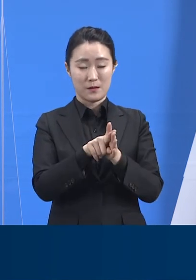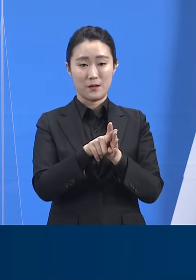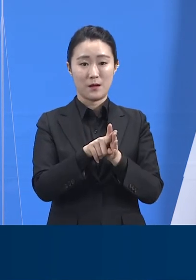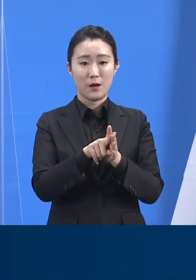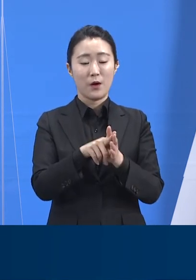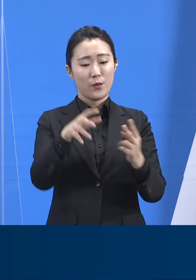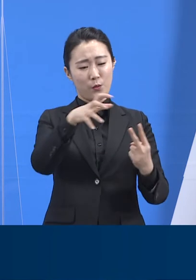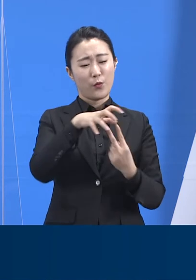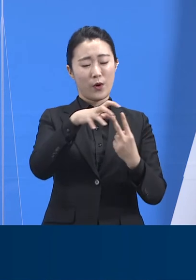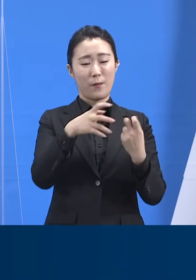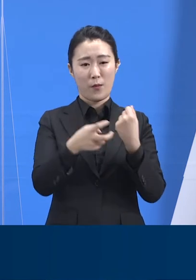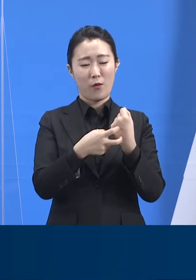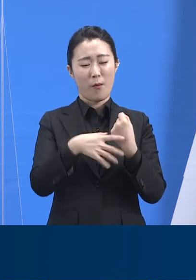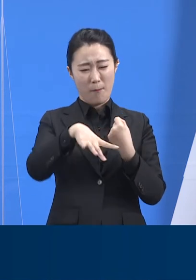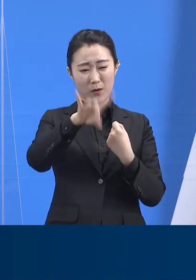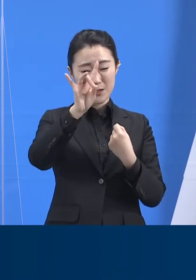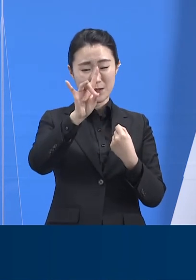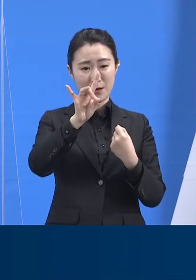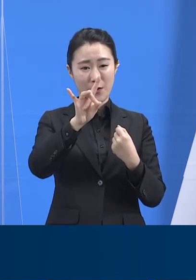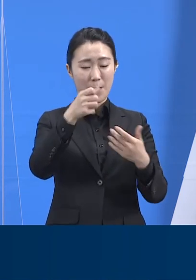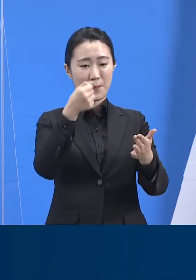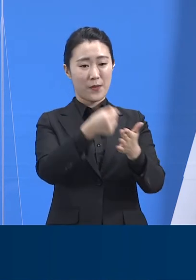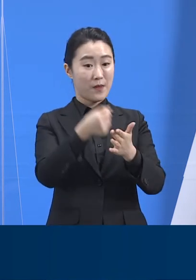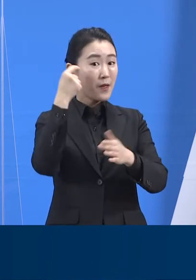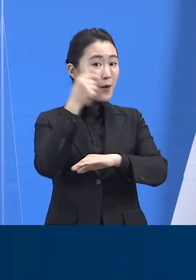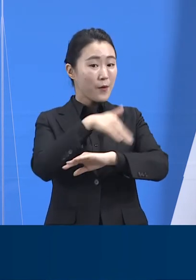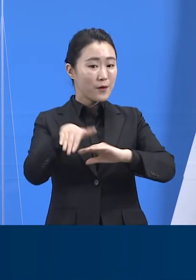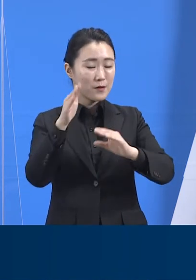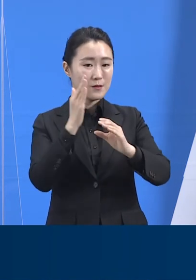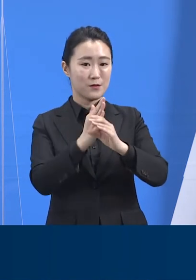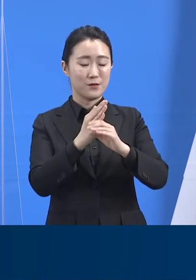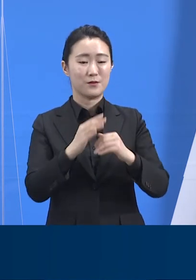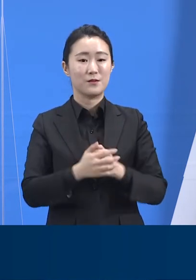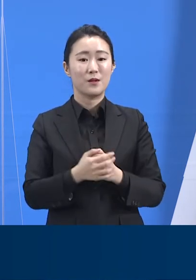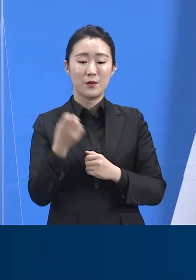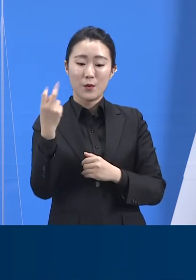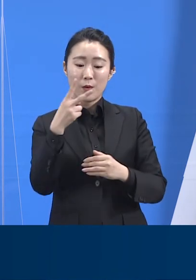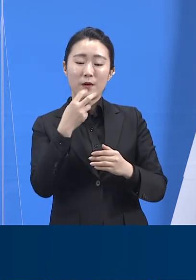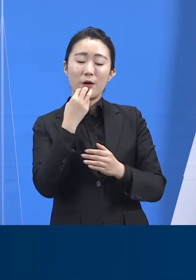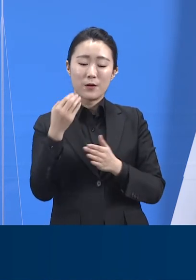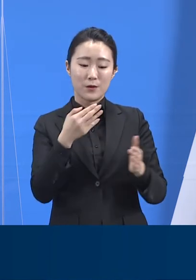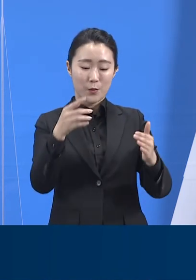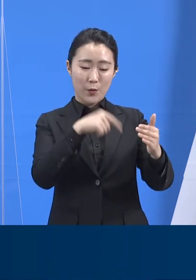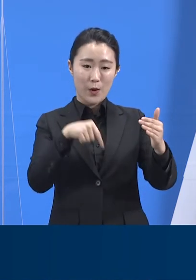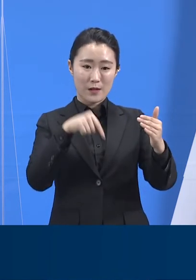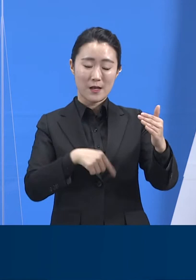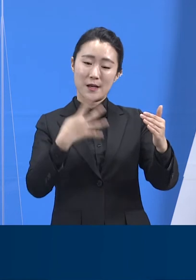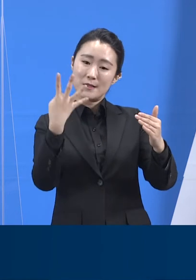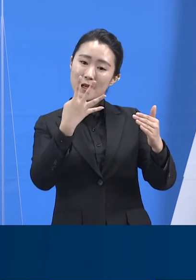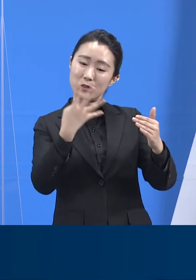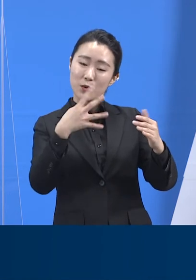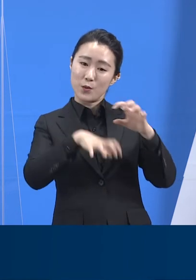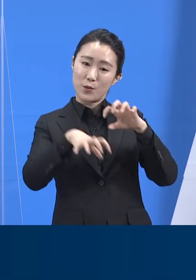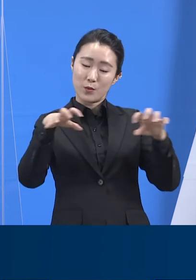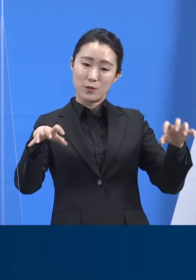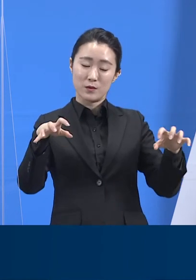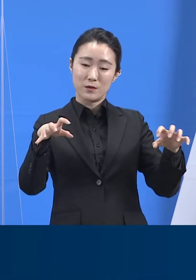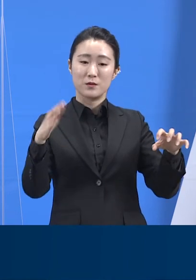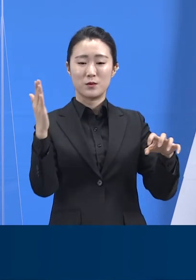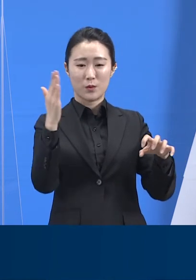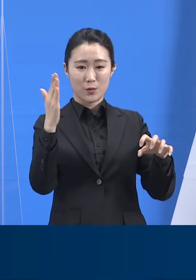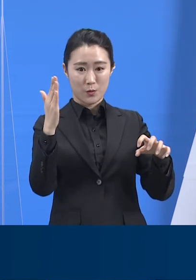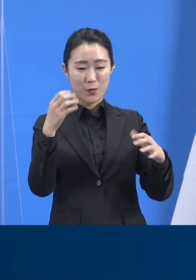도내 약 4천여개 병의원이 순차적으로 지정될 계획입니다. 백신 냉장고를 보유하고,